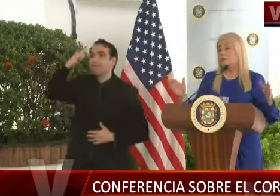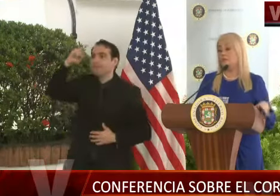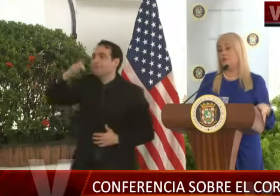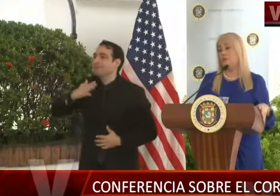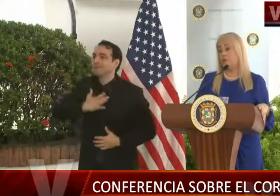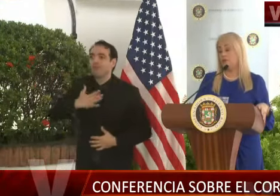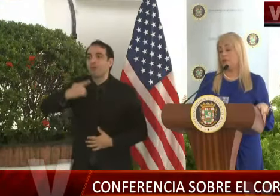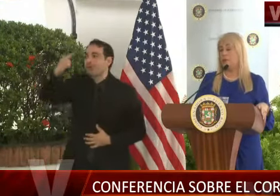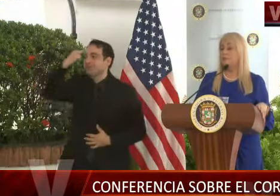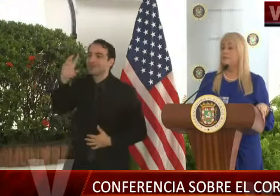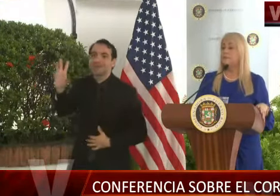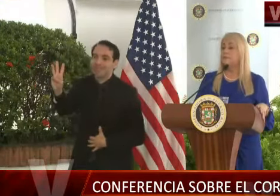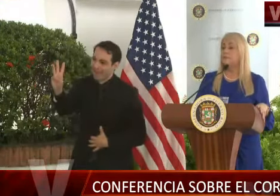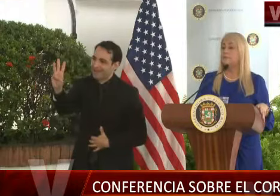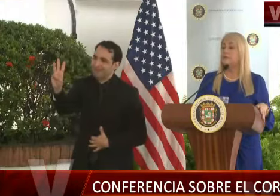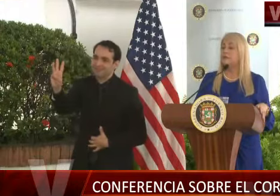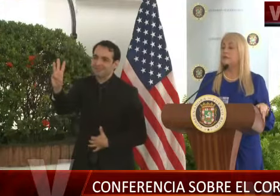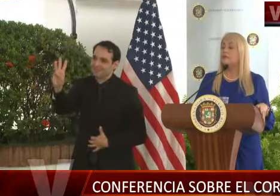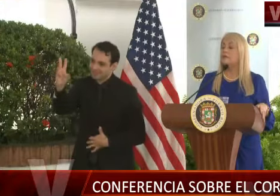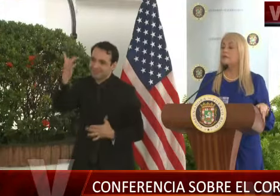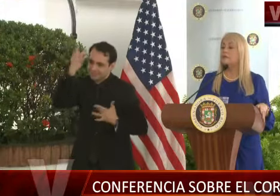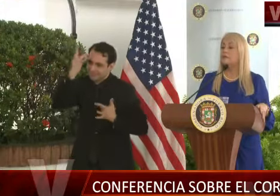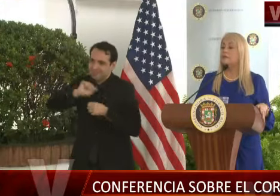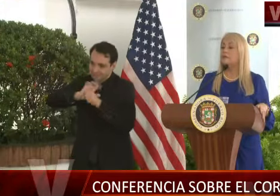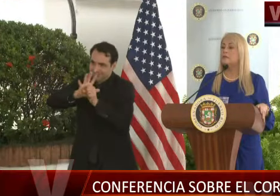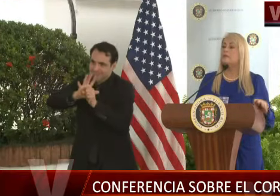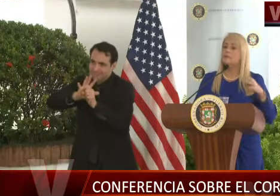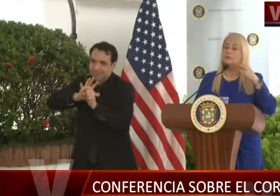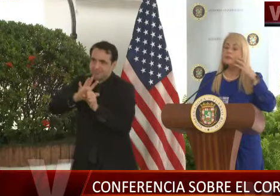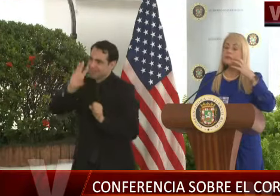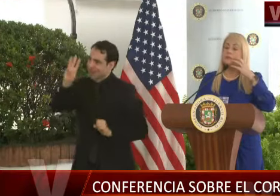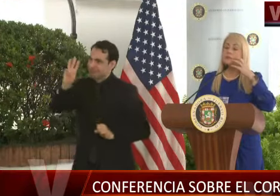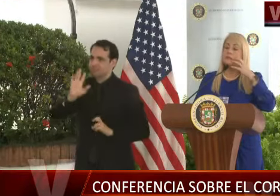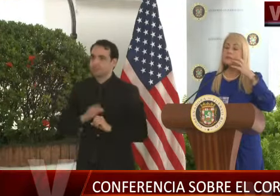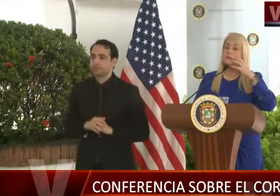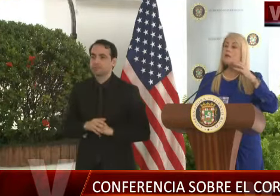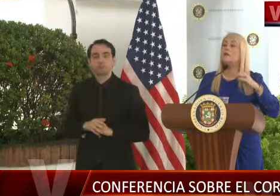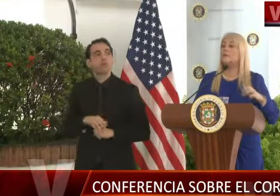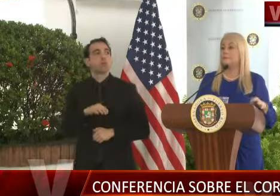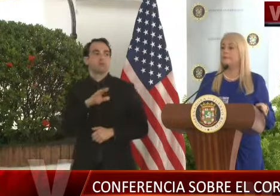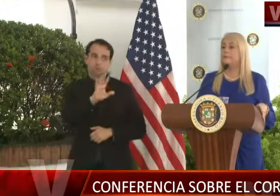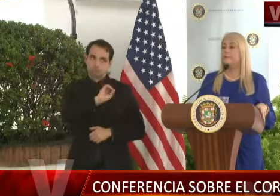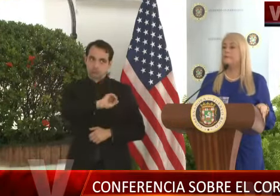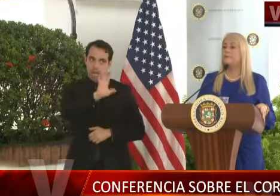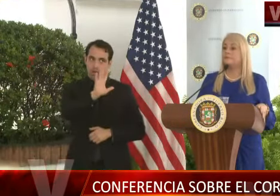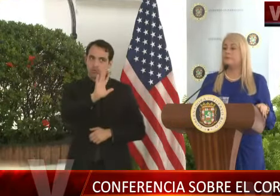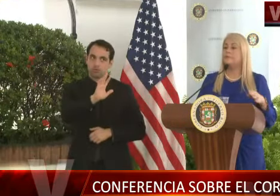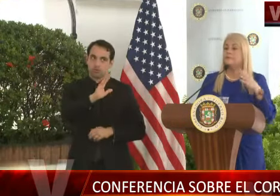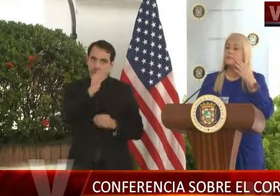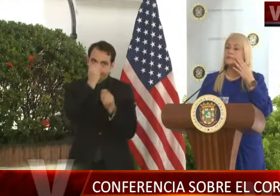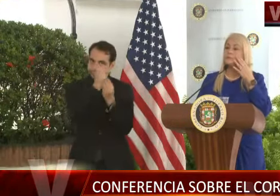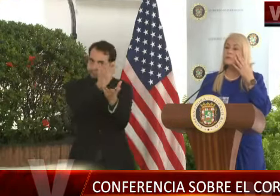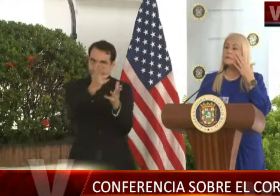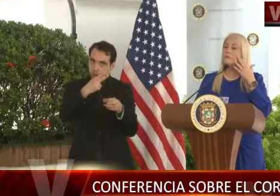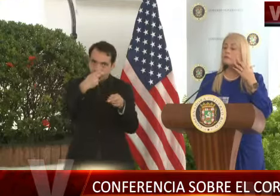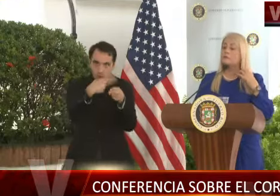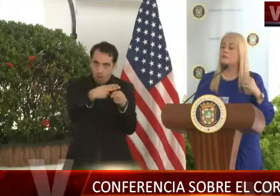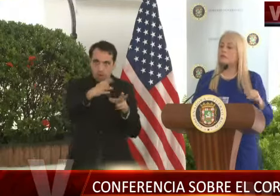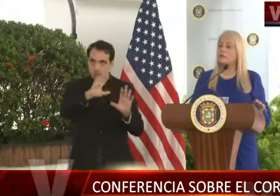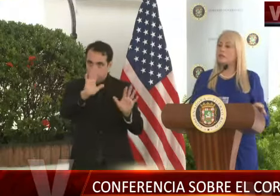Son seis positivos de COVID-19. Entonces, la pregunta. Esa persona, obviamente no se va a identificar ni se va a decir de